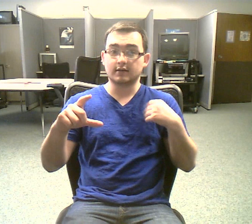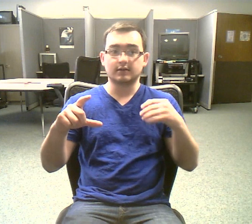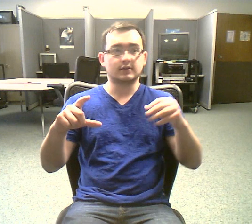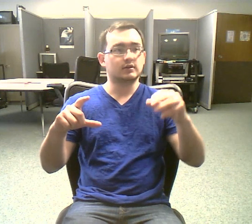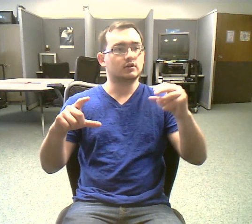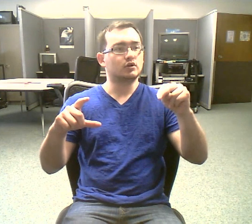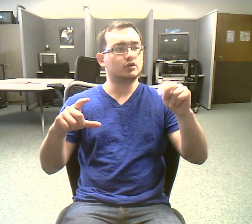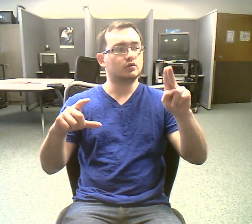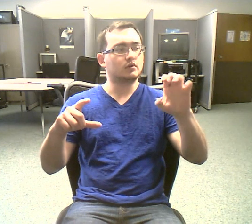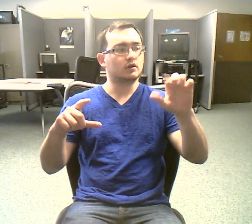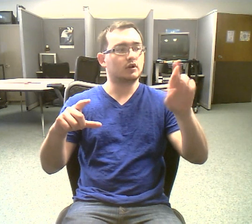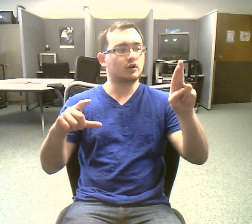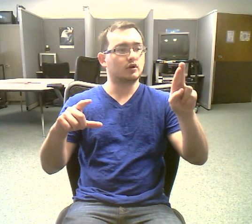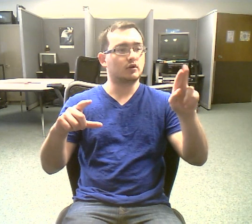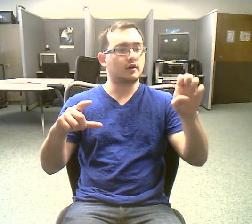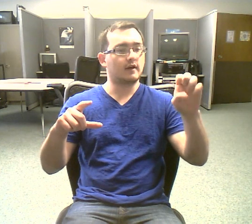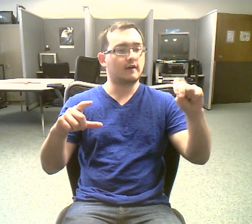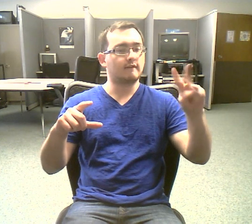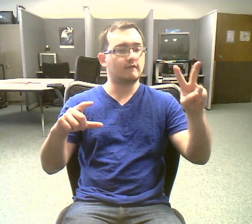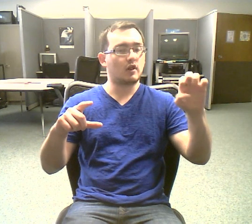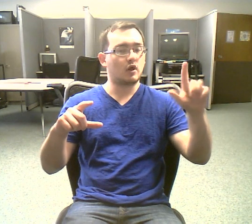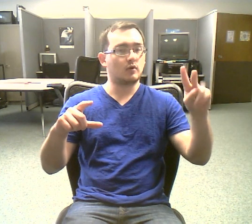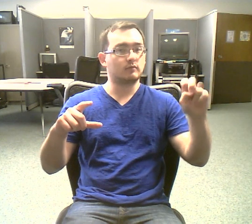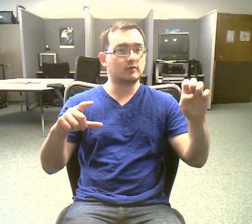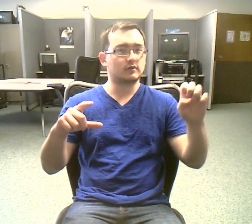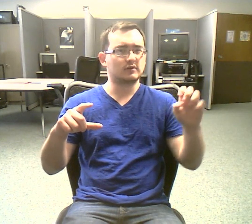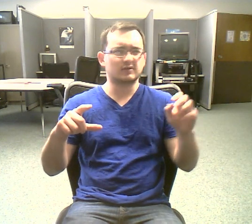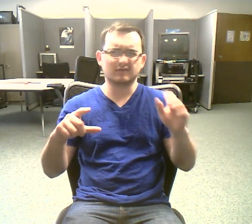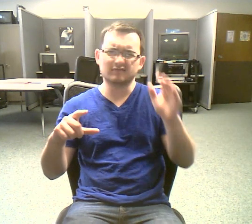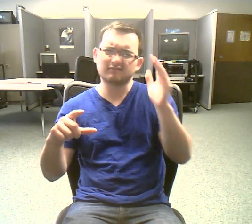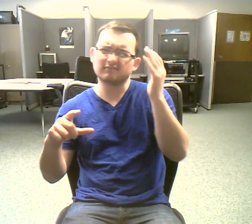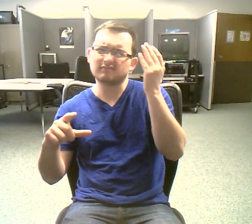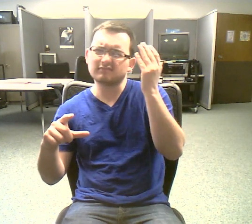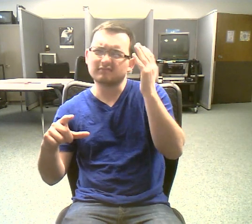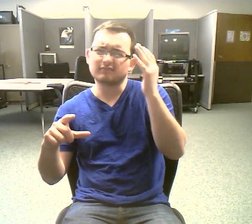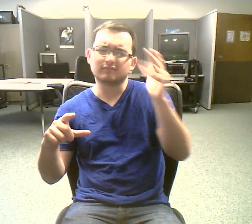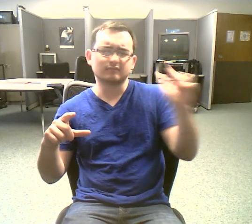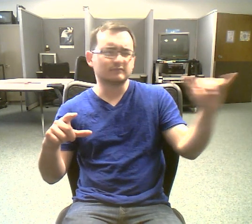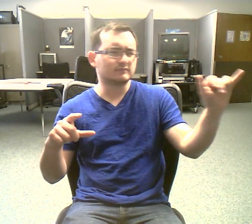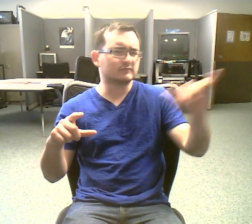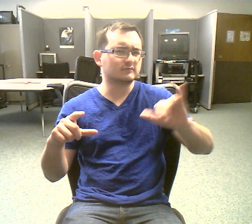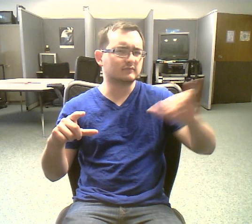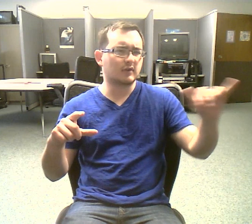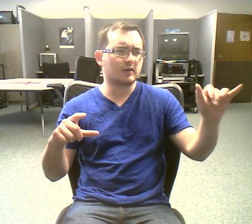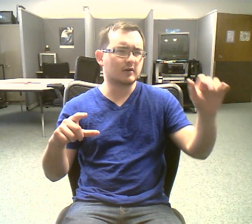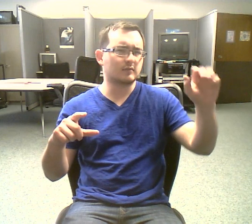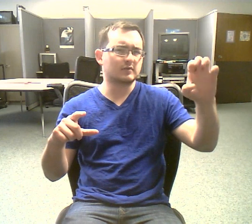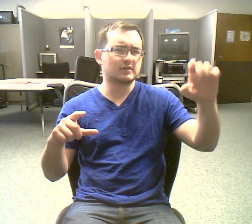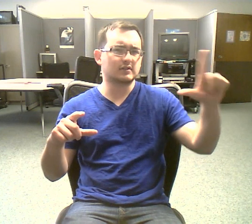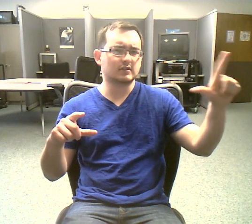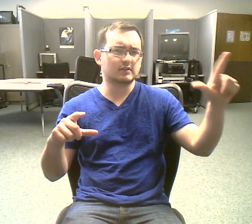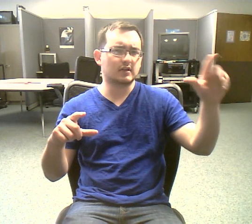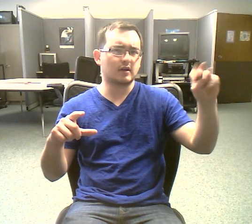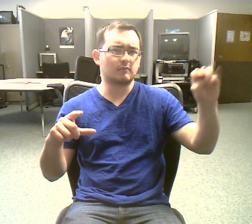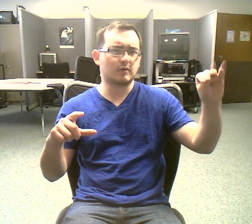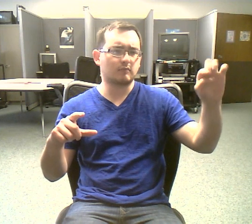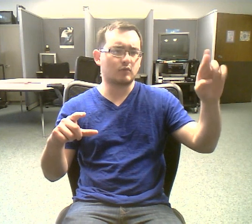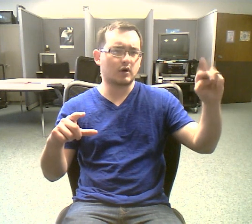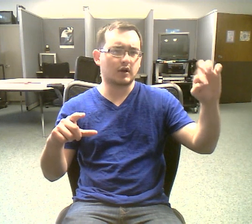around the whole cell. There are pores and spaces for RNA and proteins to pass through, while the nuclear envelope